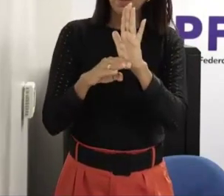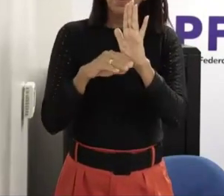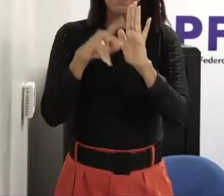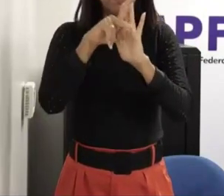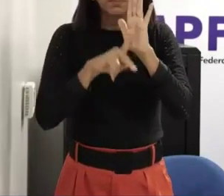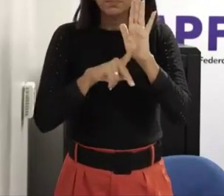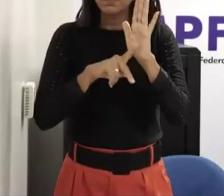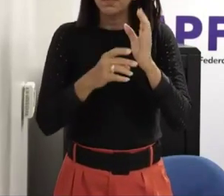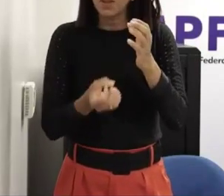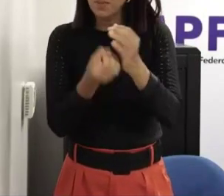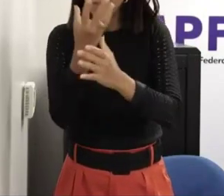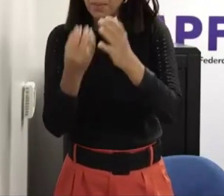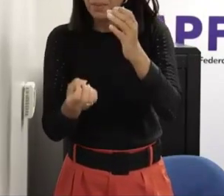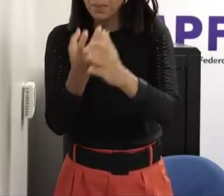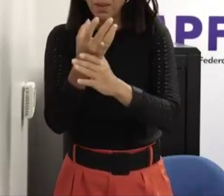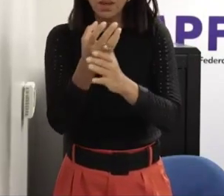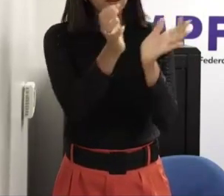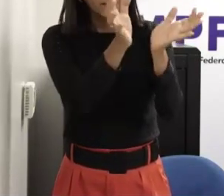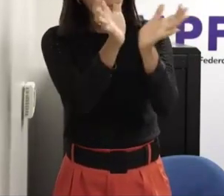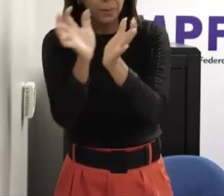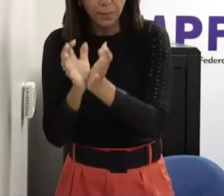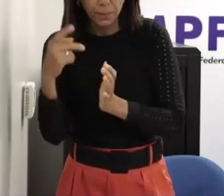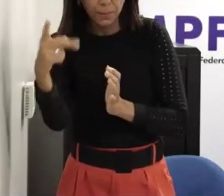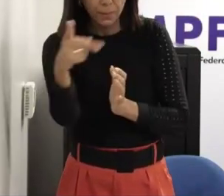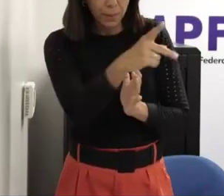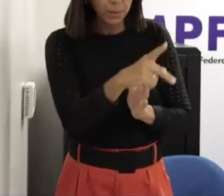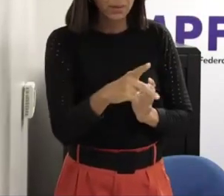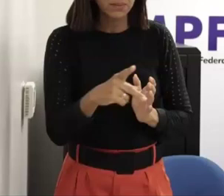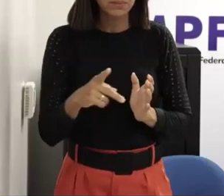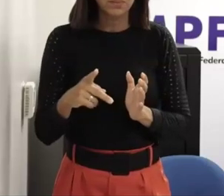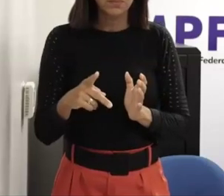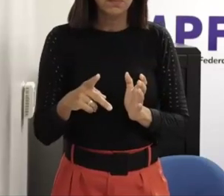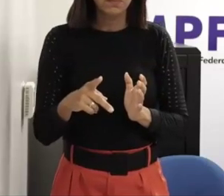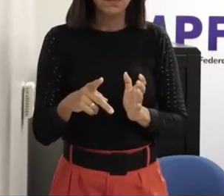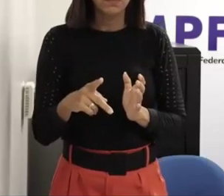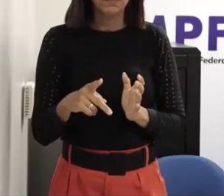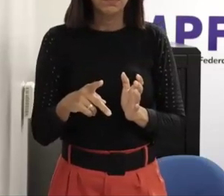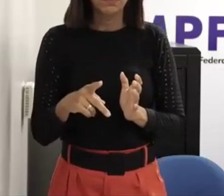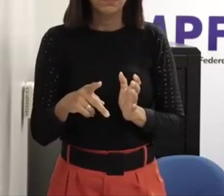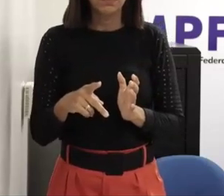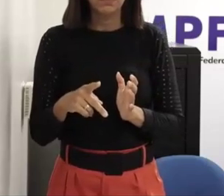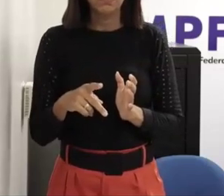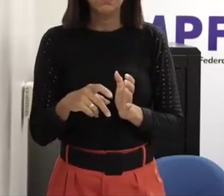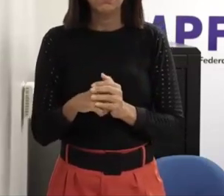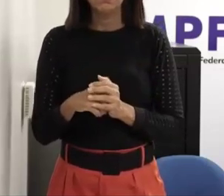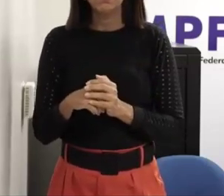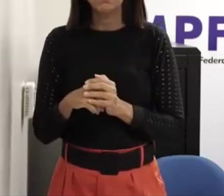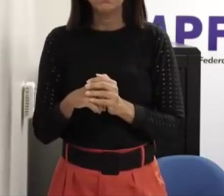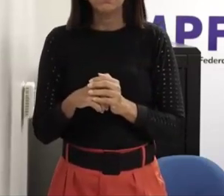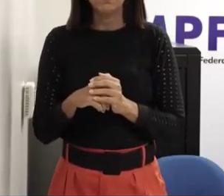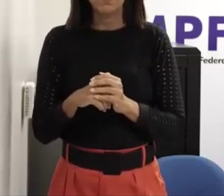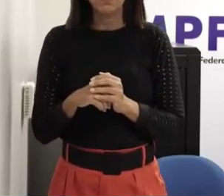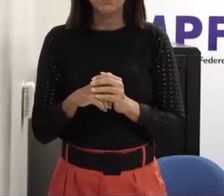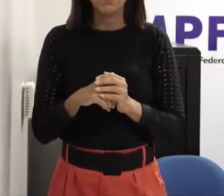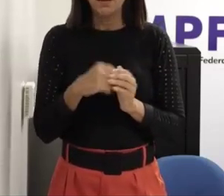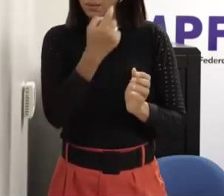todas cada um no seu aspecto então um protocolo de conduta para quem trabalha com a questão